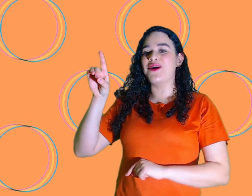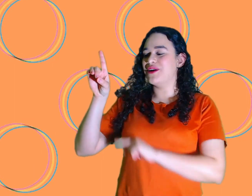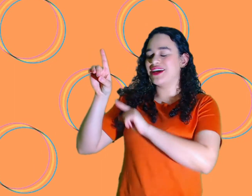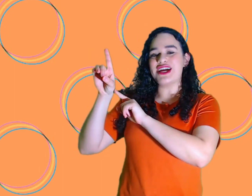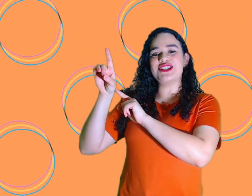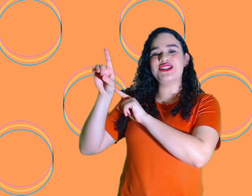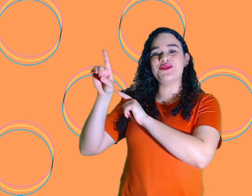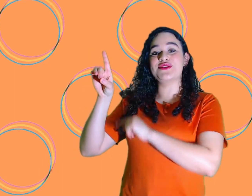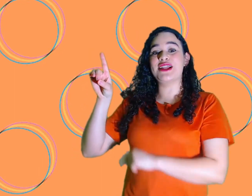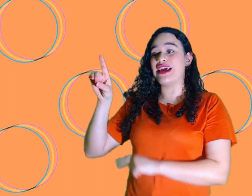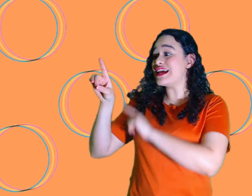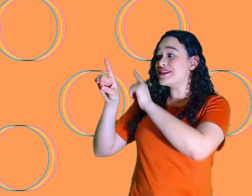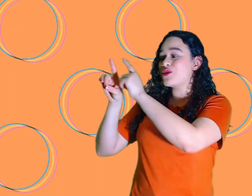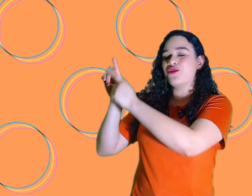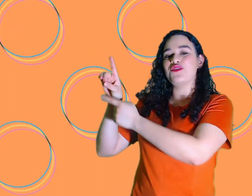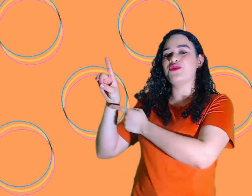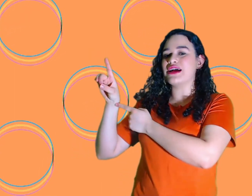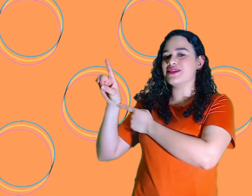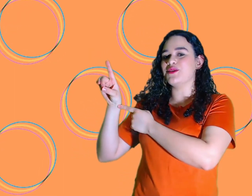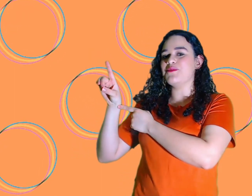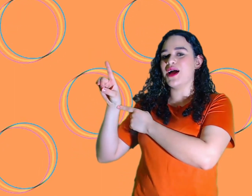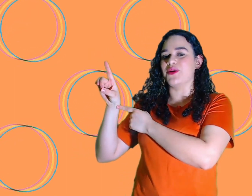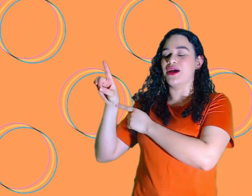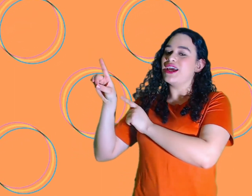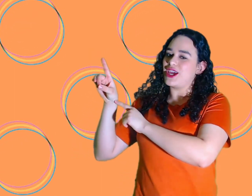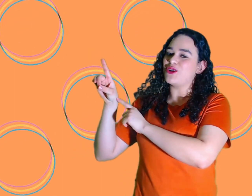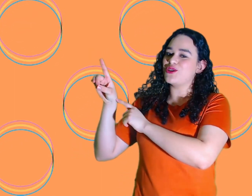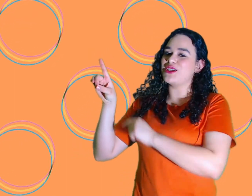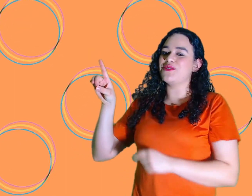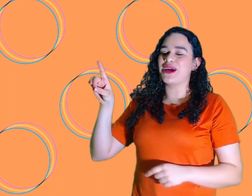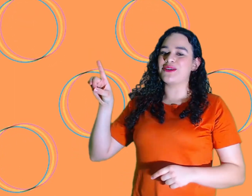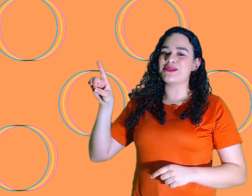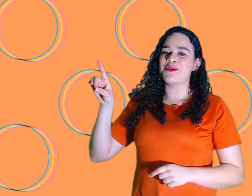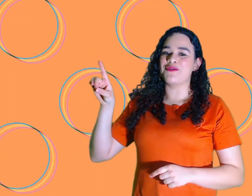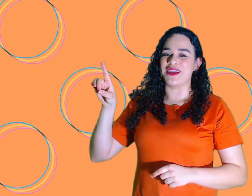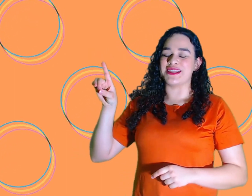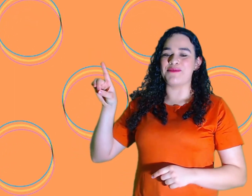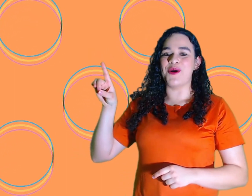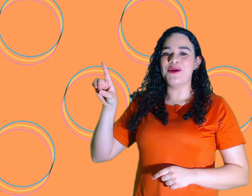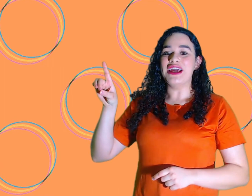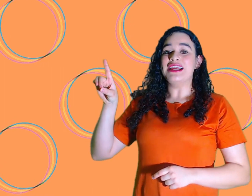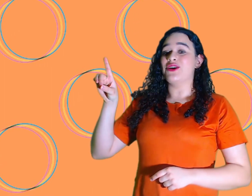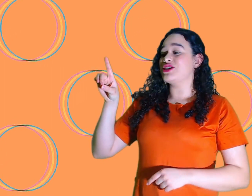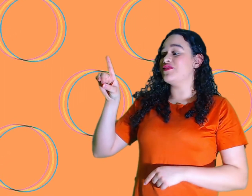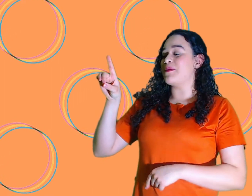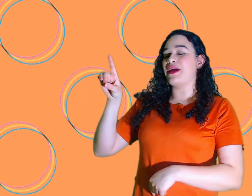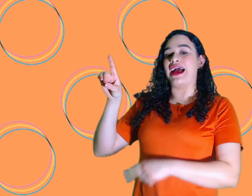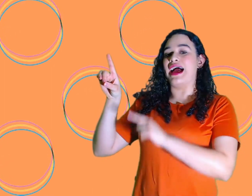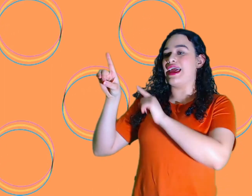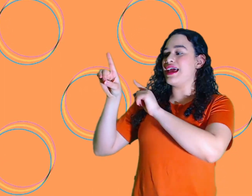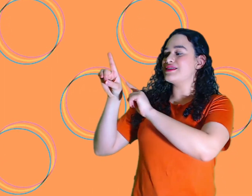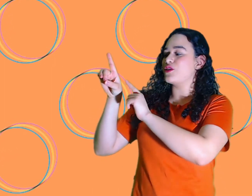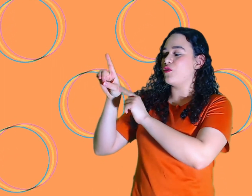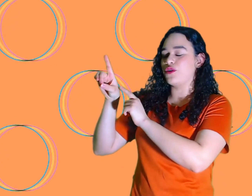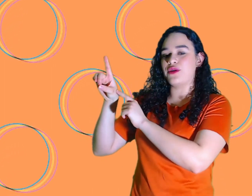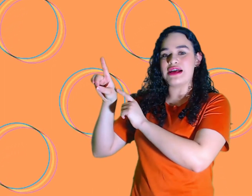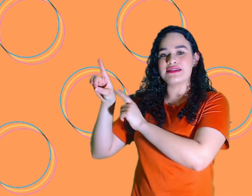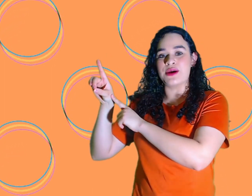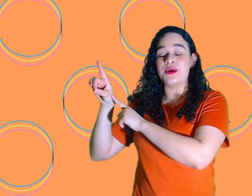que a gente usa nessa configuração de mão. Que é o jeitinho que a nossa mão fica, tá bom? Então a gente vai pegar essa configuração, que